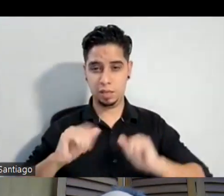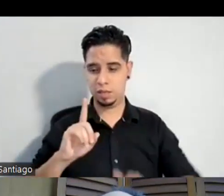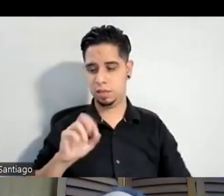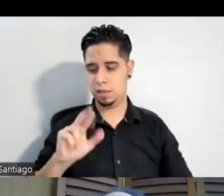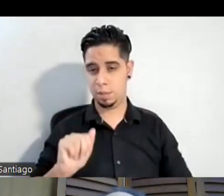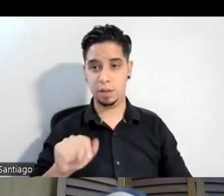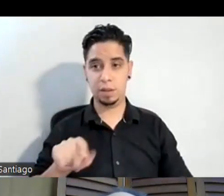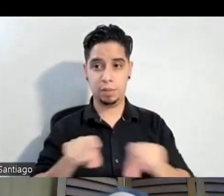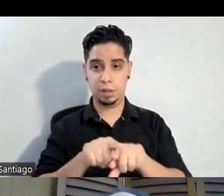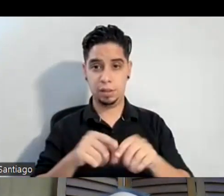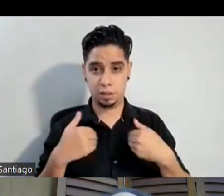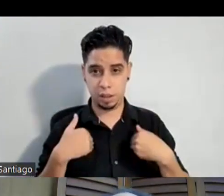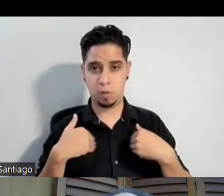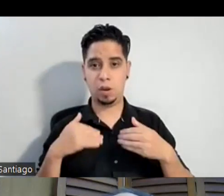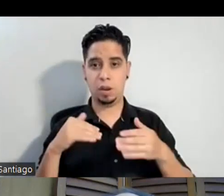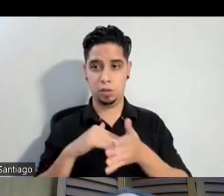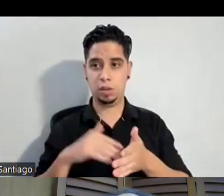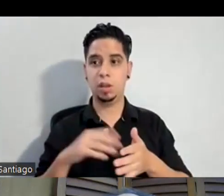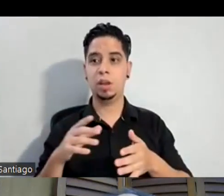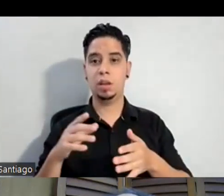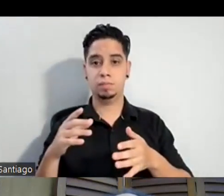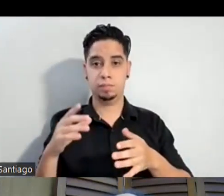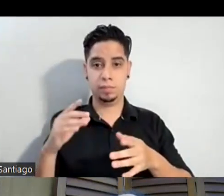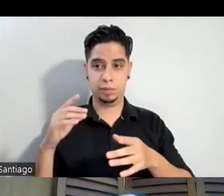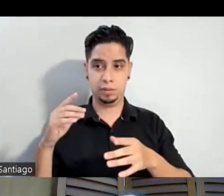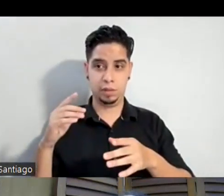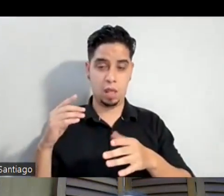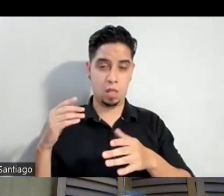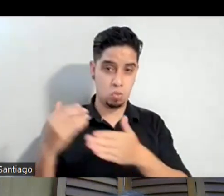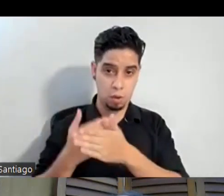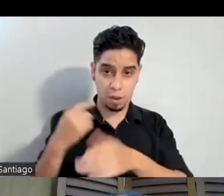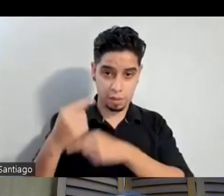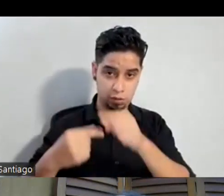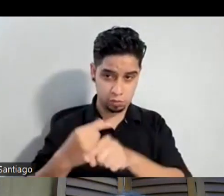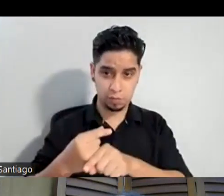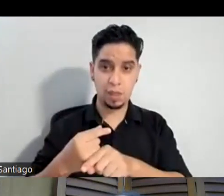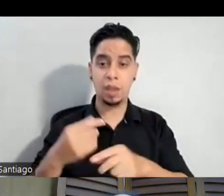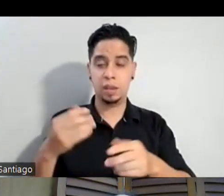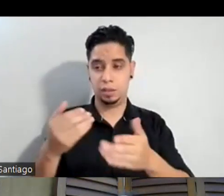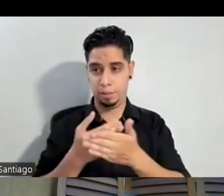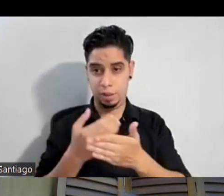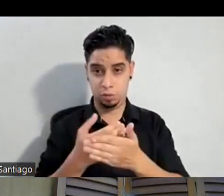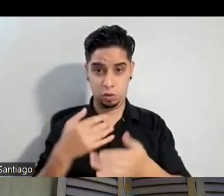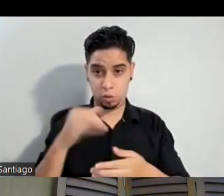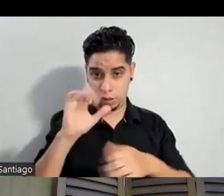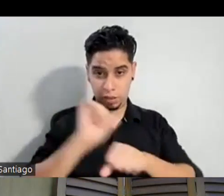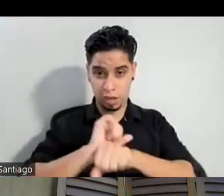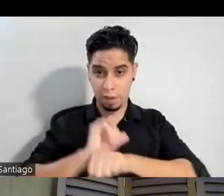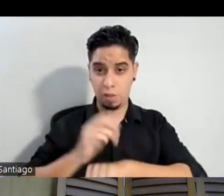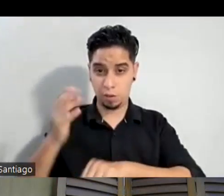graduados de generaciones posterior a la nuestra y estudiantes que están activos todavía en el departamento de drama y entonces se da este